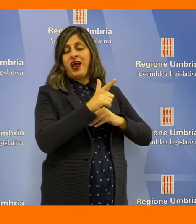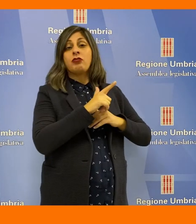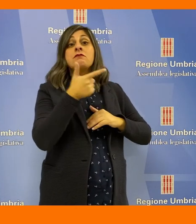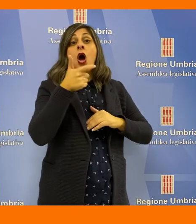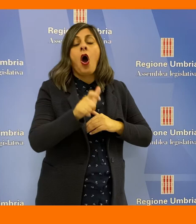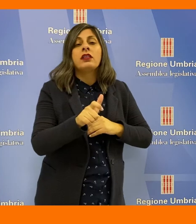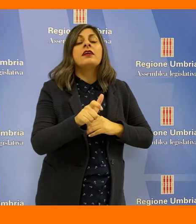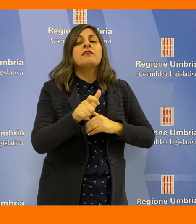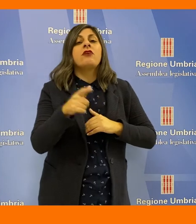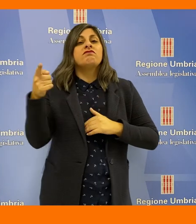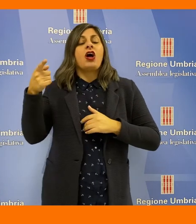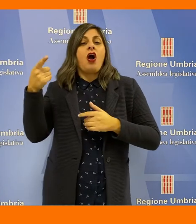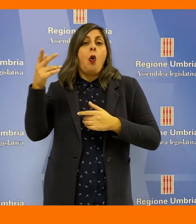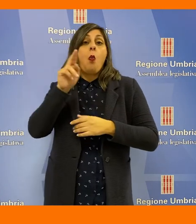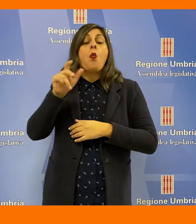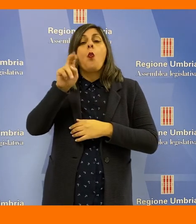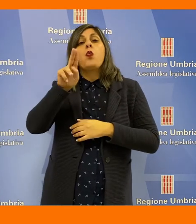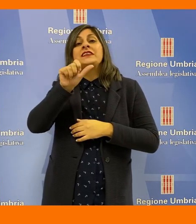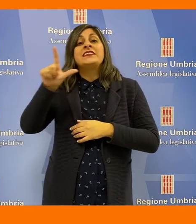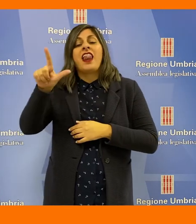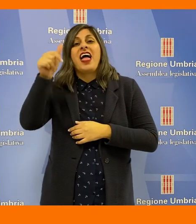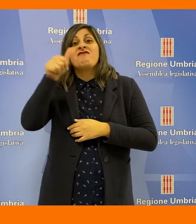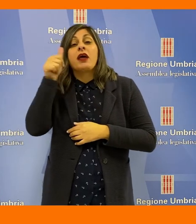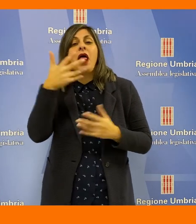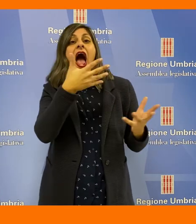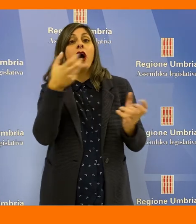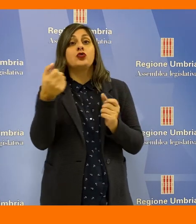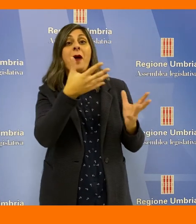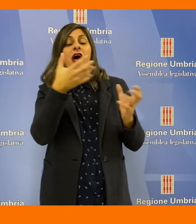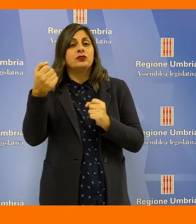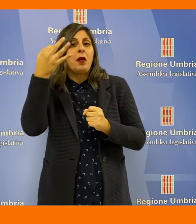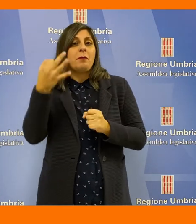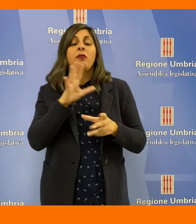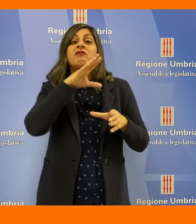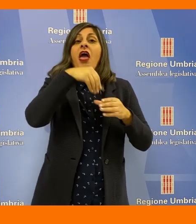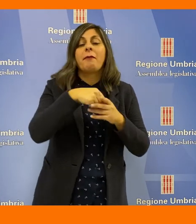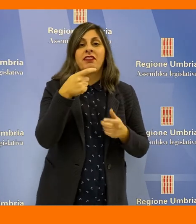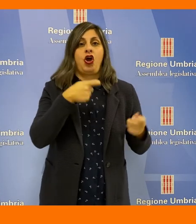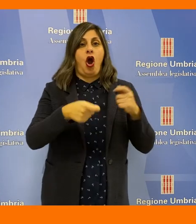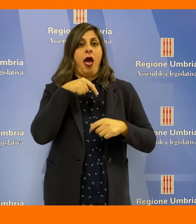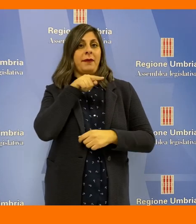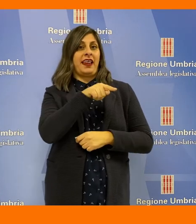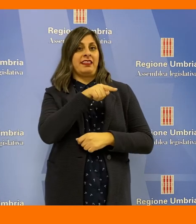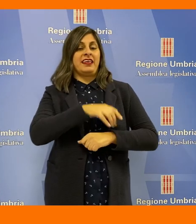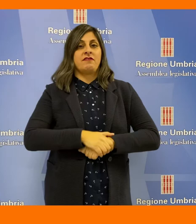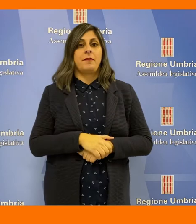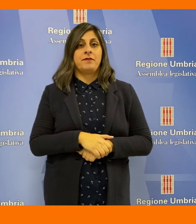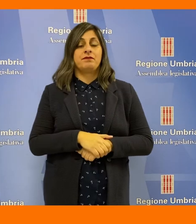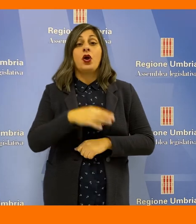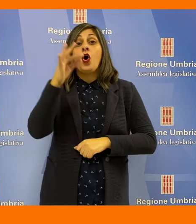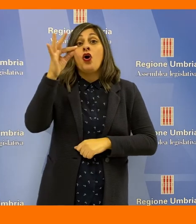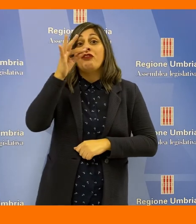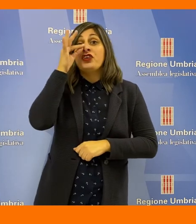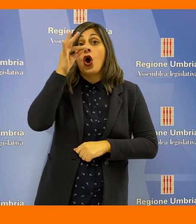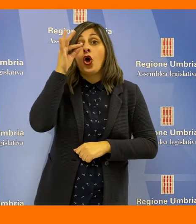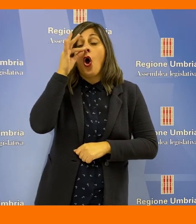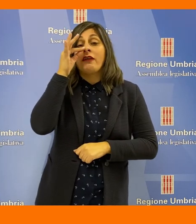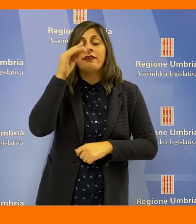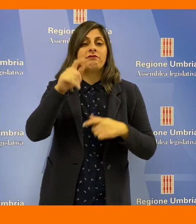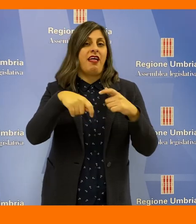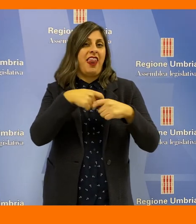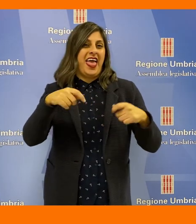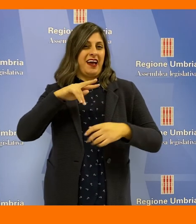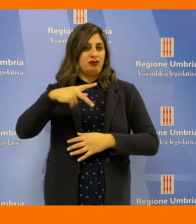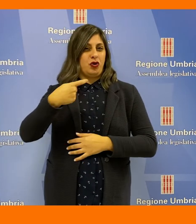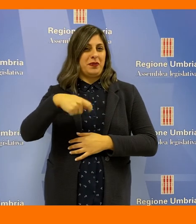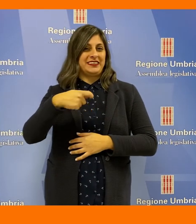causata dall'assunzione da parte delle usle di infermieri della cooperativa. Paola Fioroni della Lega,